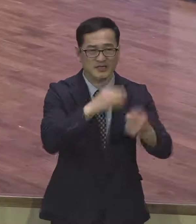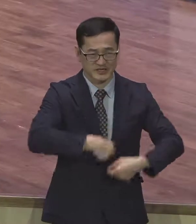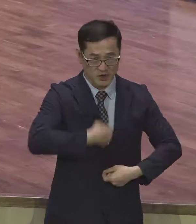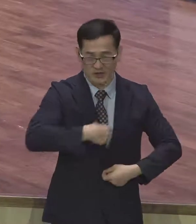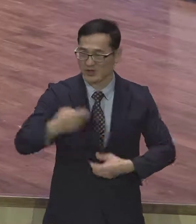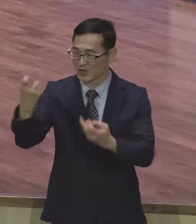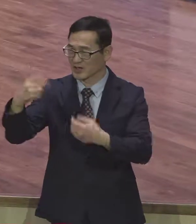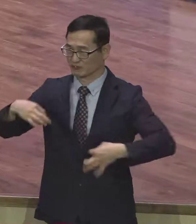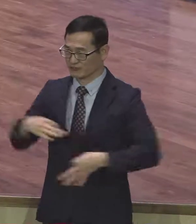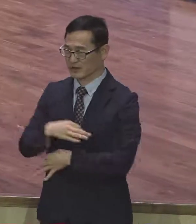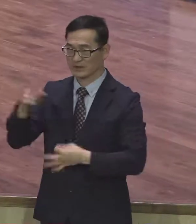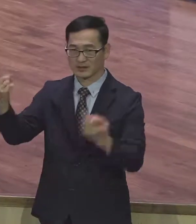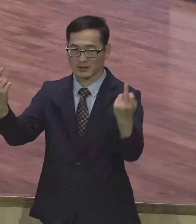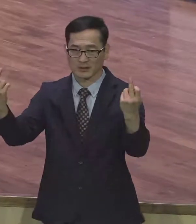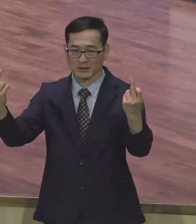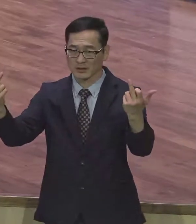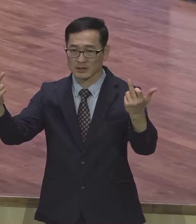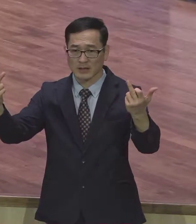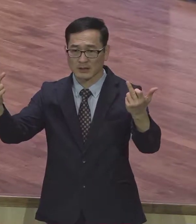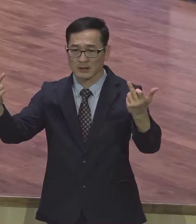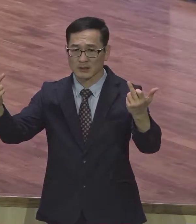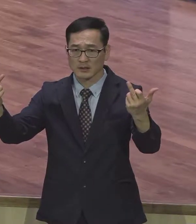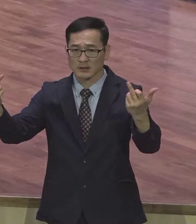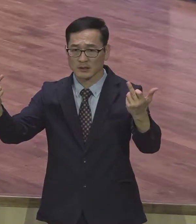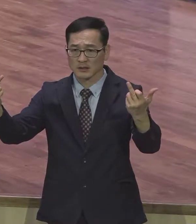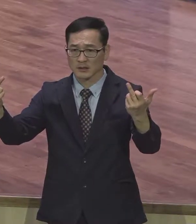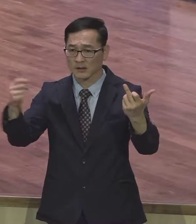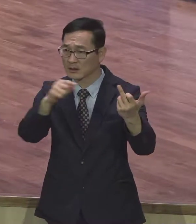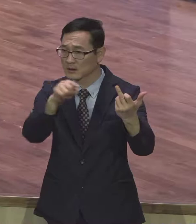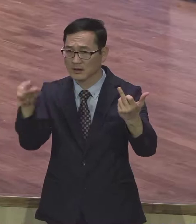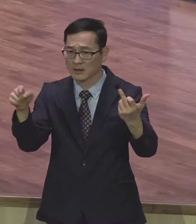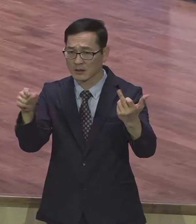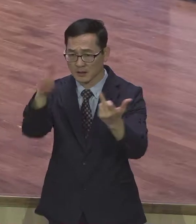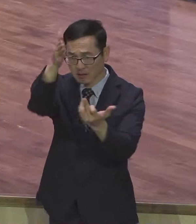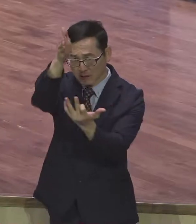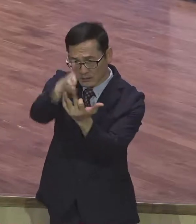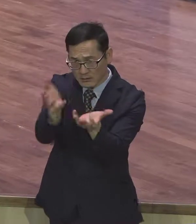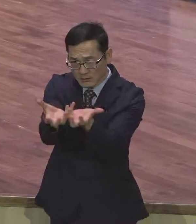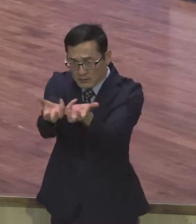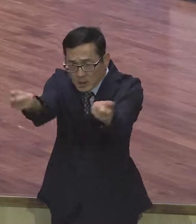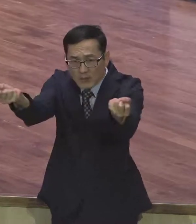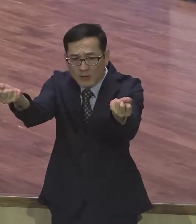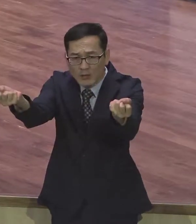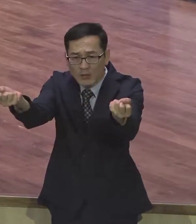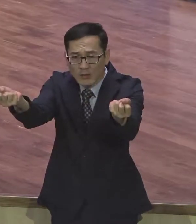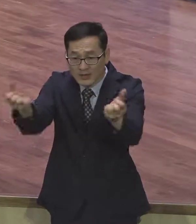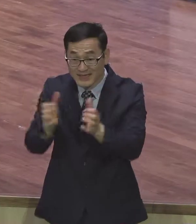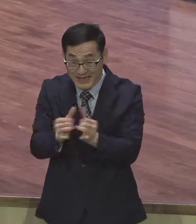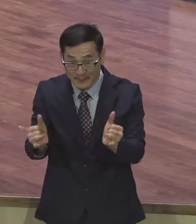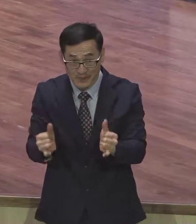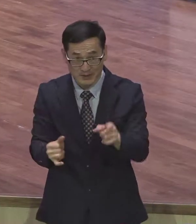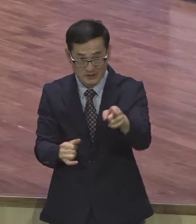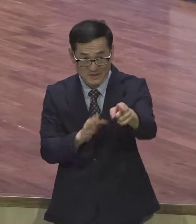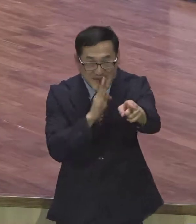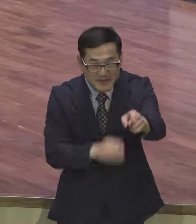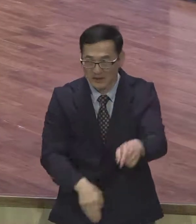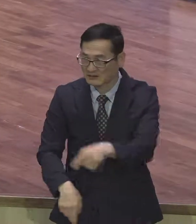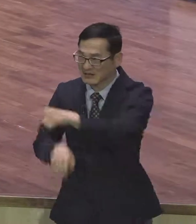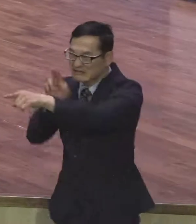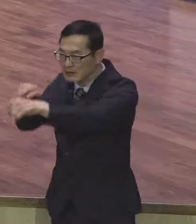자, 이게 무슨 말입니까? 인간의 정의의, 인간적 정의의 이 삶. 이건요. 실상 이것이 바로